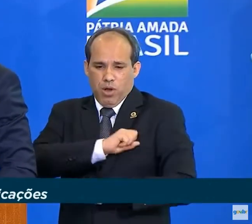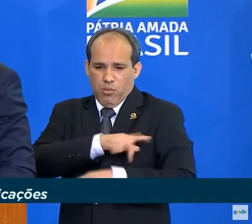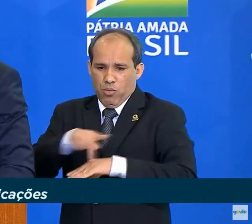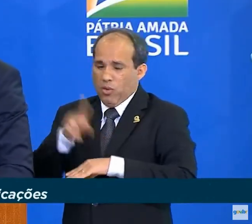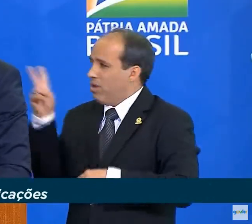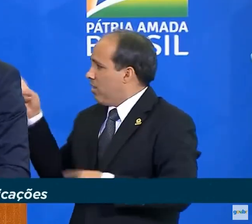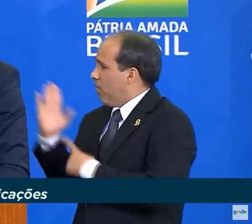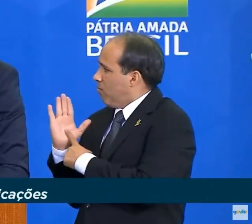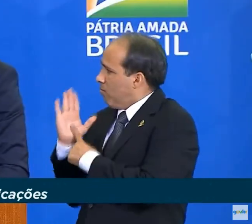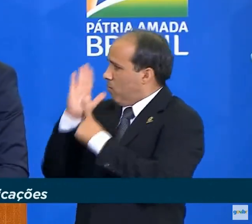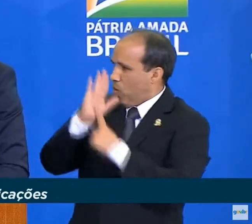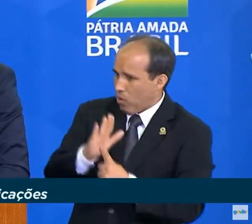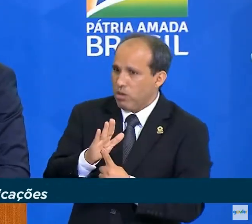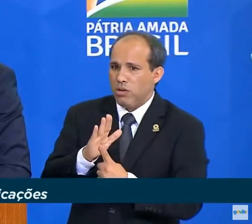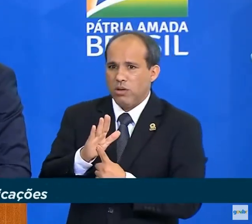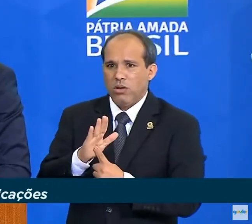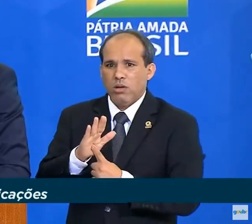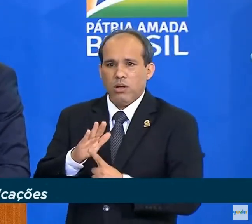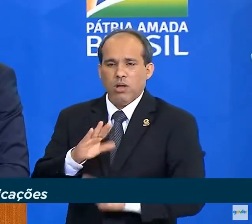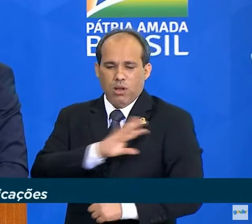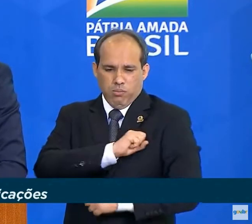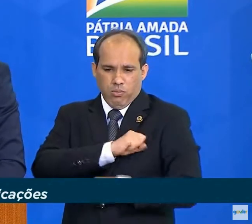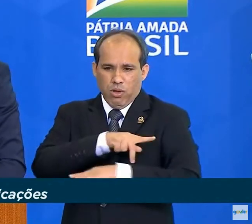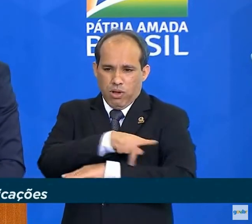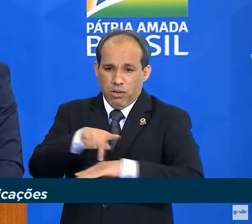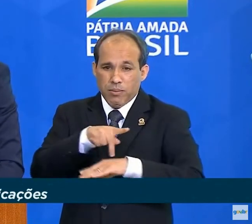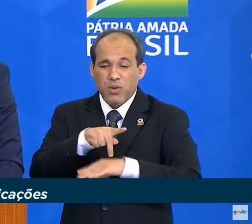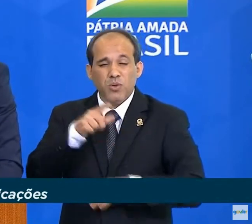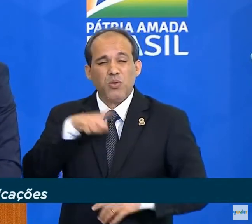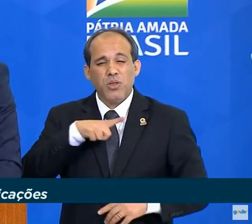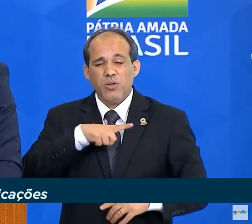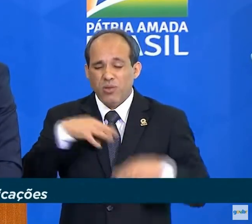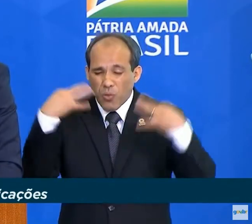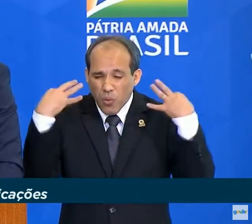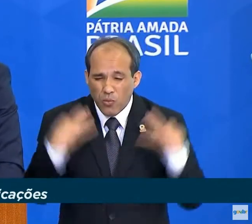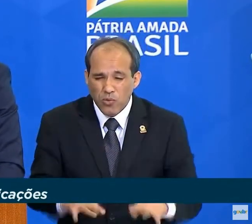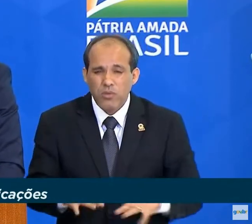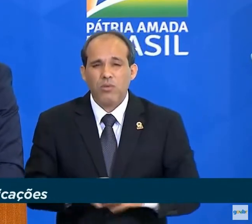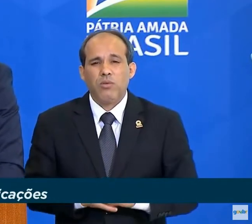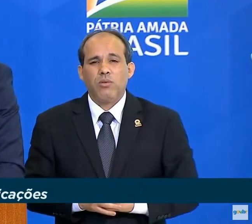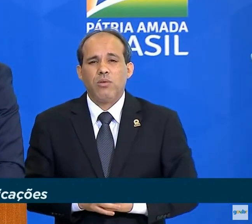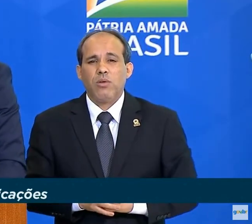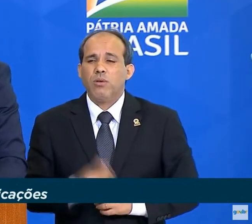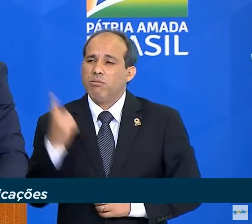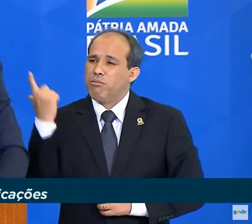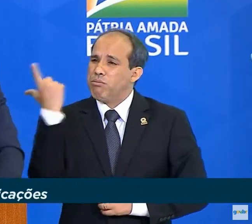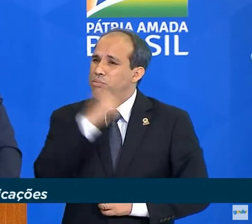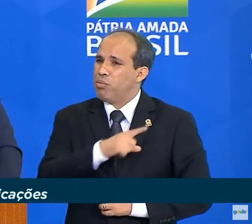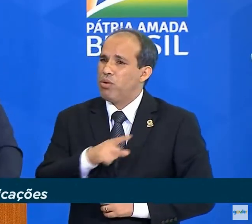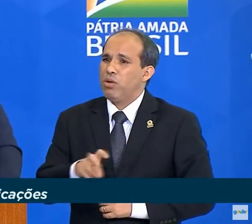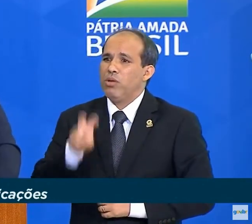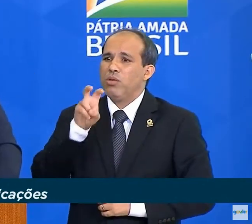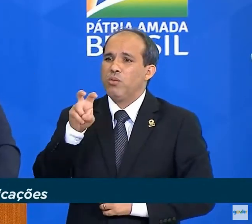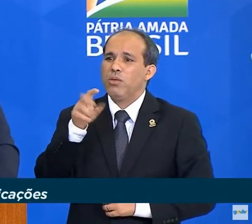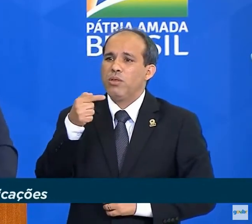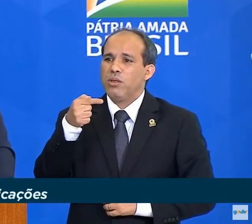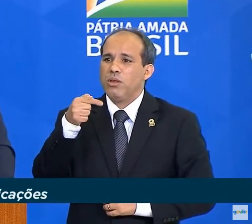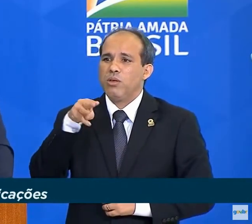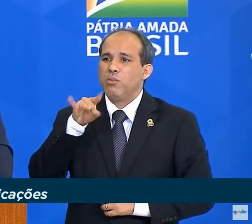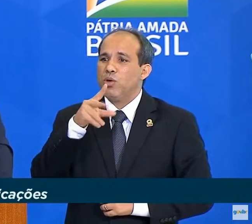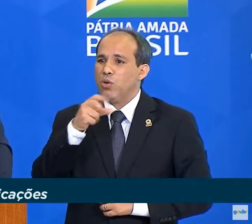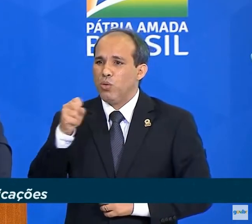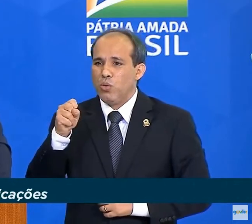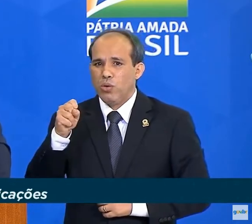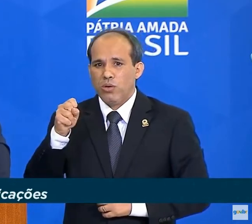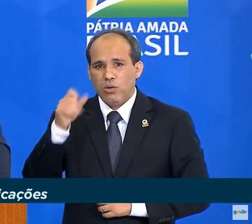demonstra diariamente, com a convicção de quem foi eleito por 57 milhões